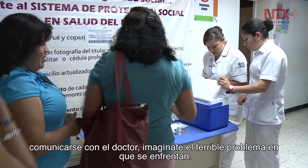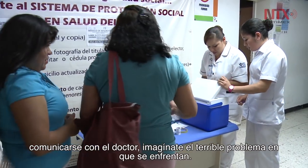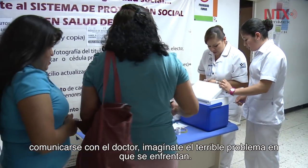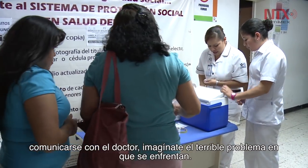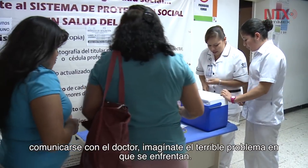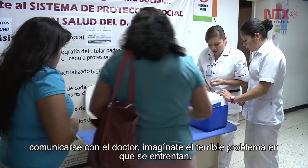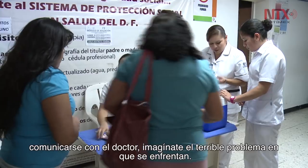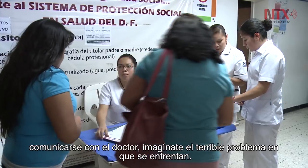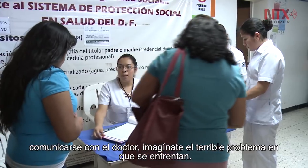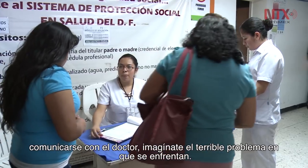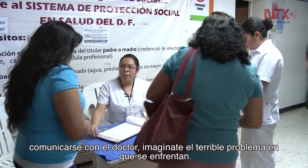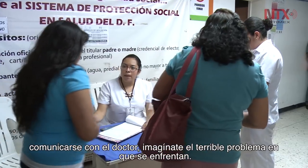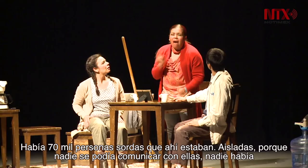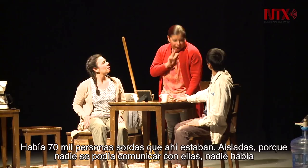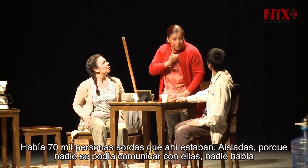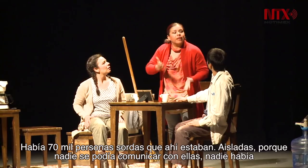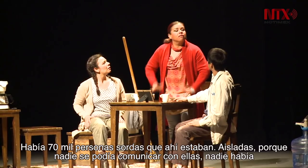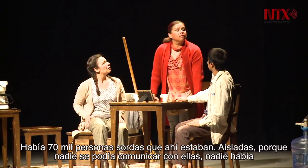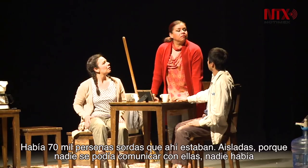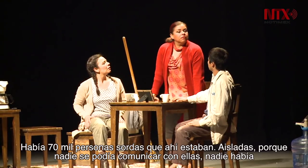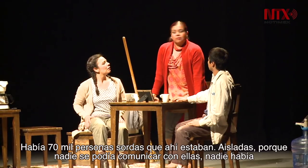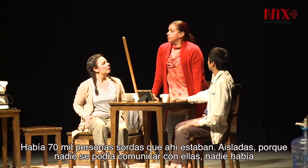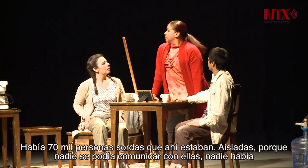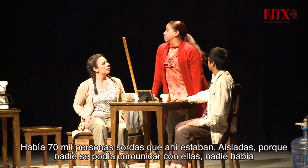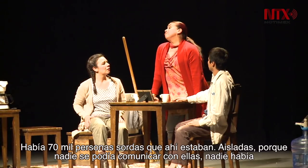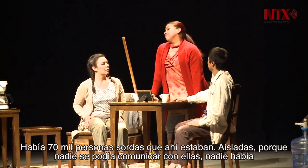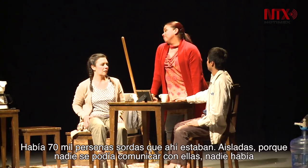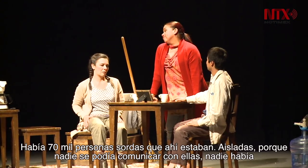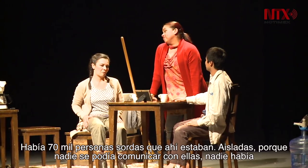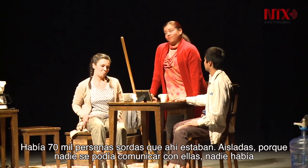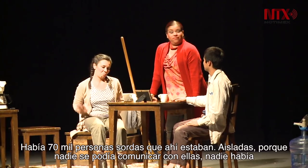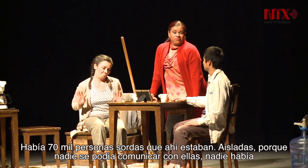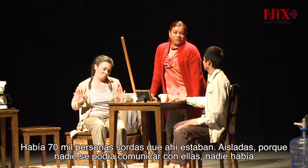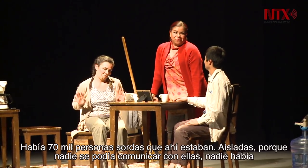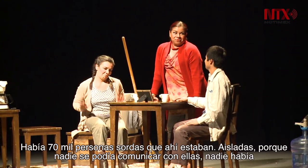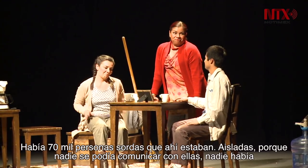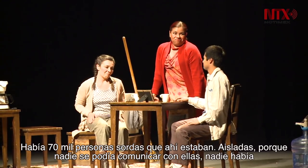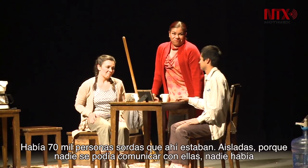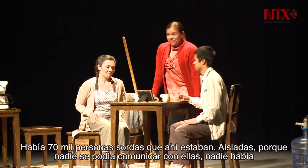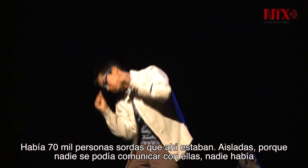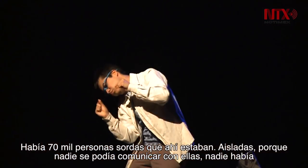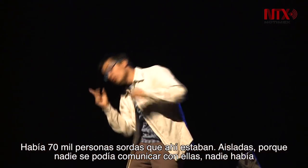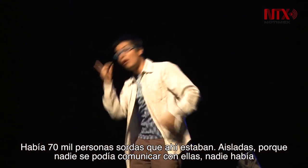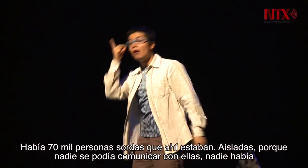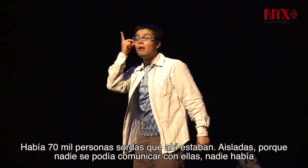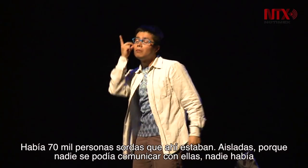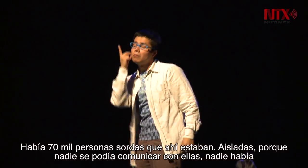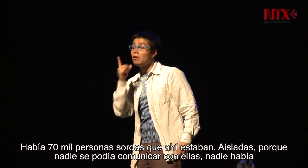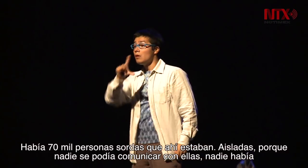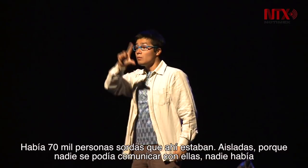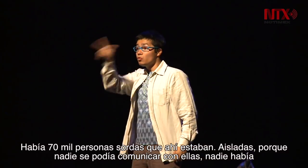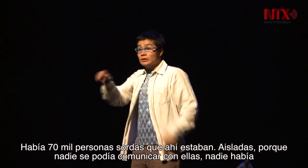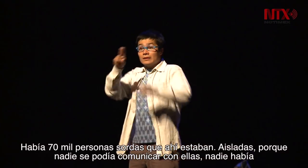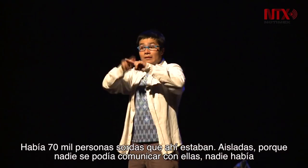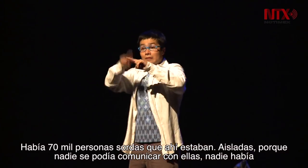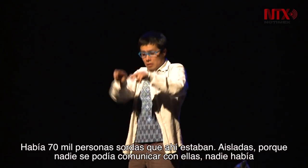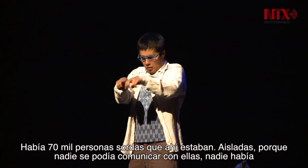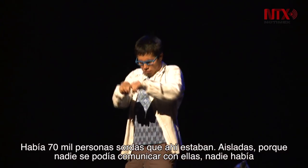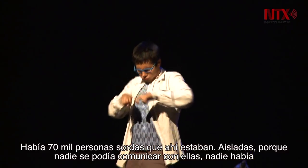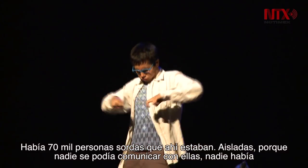problema en el que se enfrenta. Había 70 mil personas sordas que ahí estaban, aisladas, porque nadie se podía comunicar con